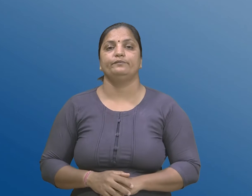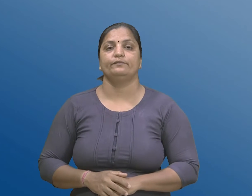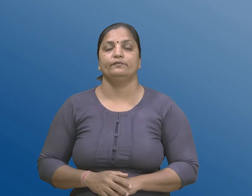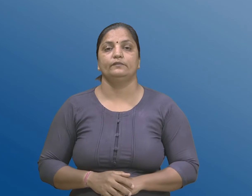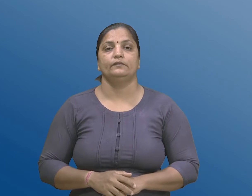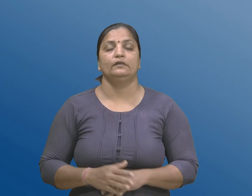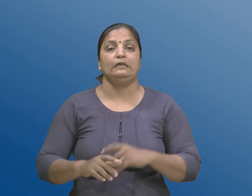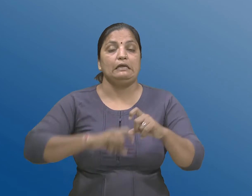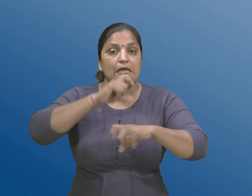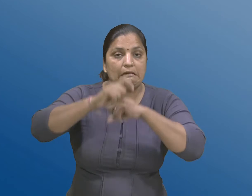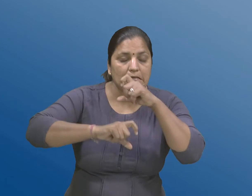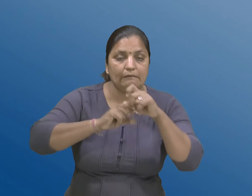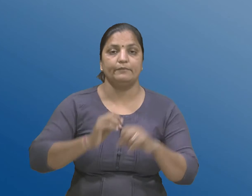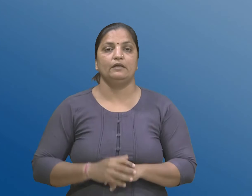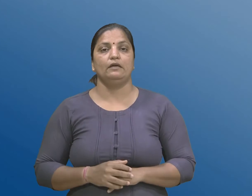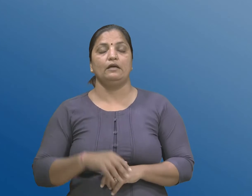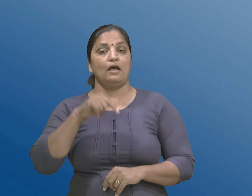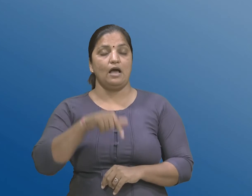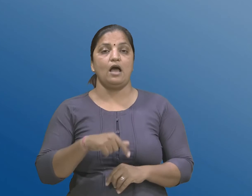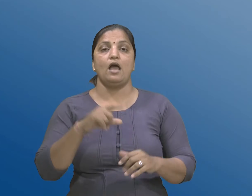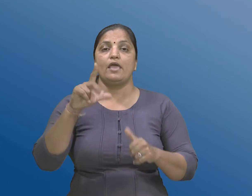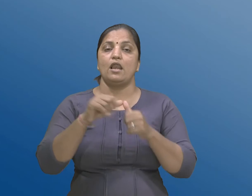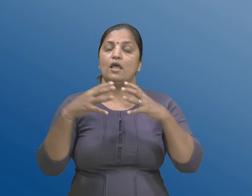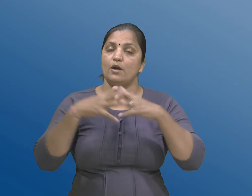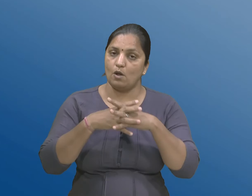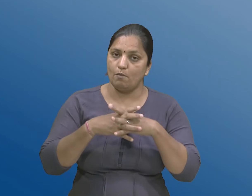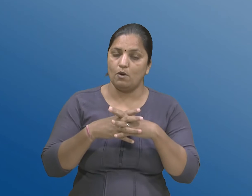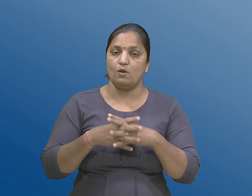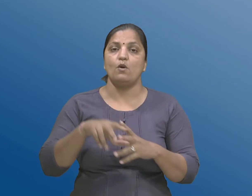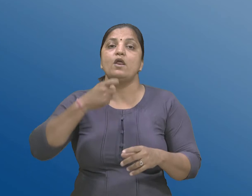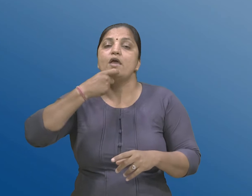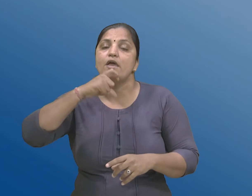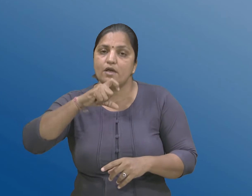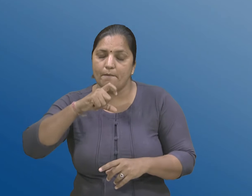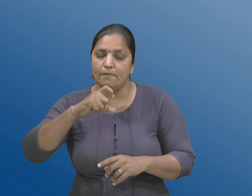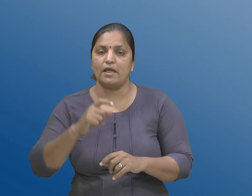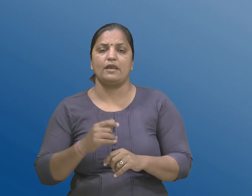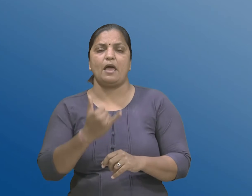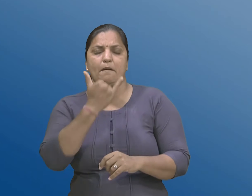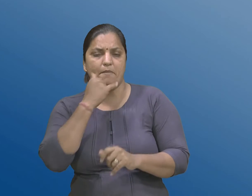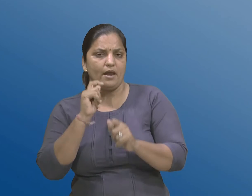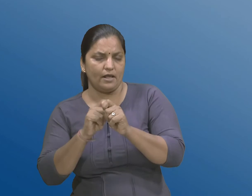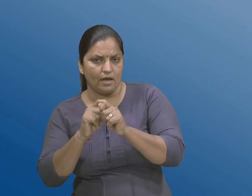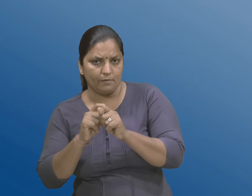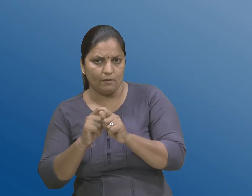कंपणी द्वारा आ काइडा हिठल गुनो आचरावमा आवे त्यां गुनाना समय